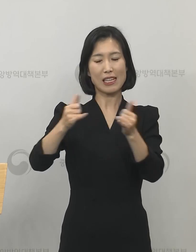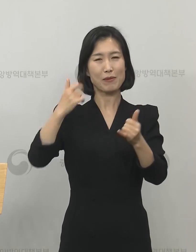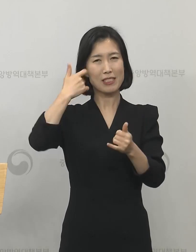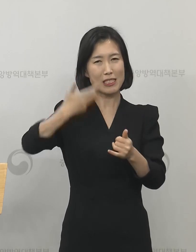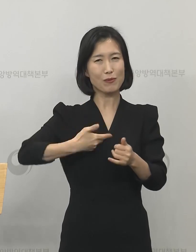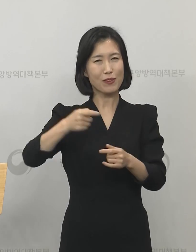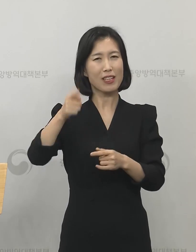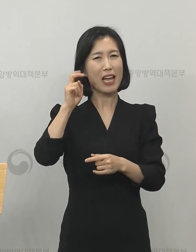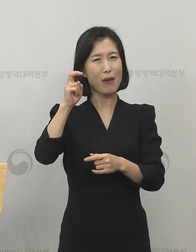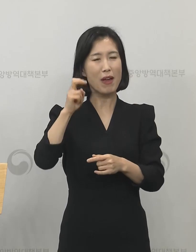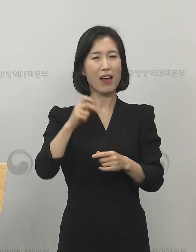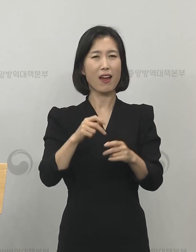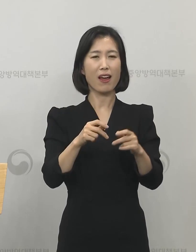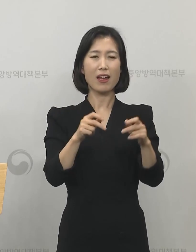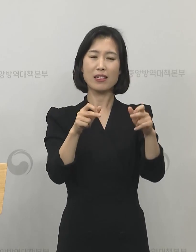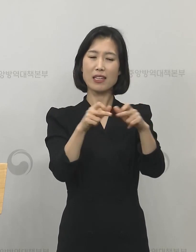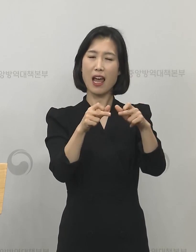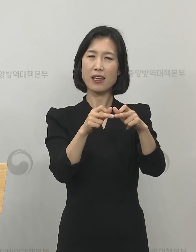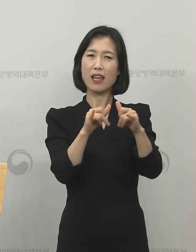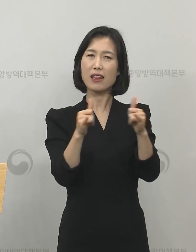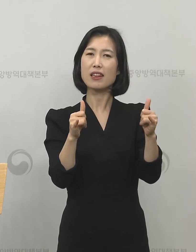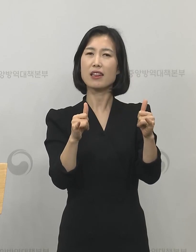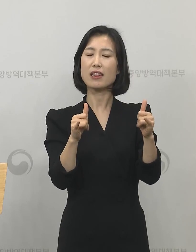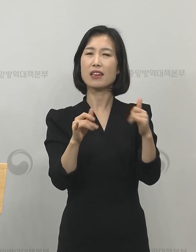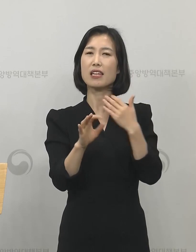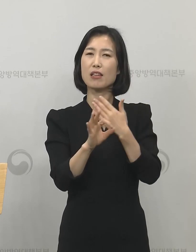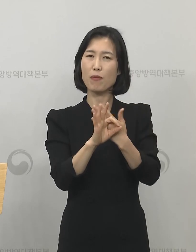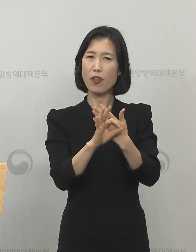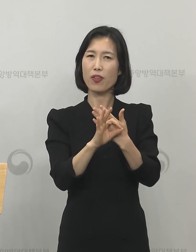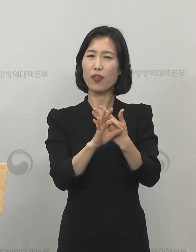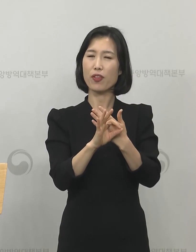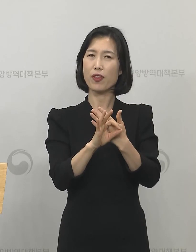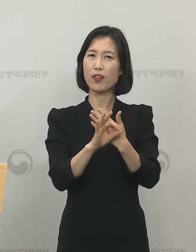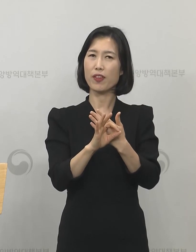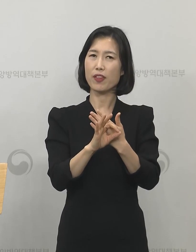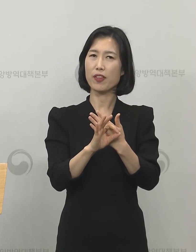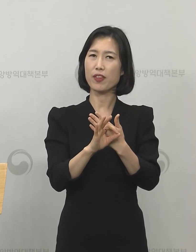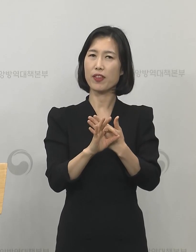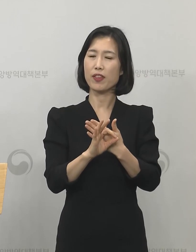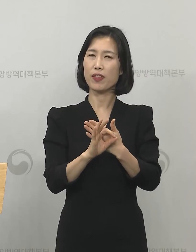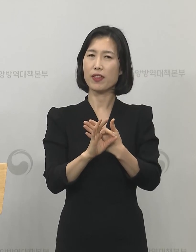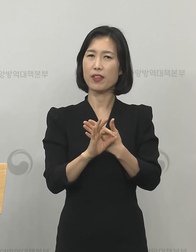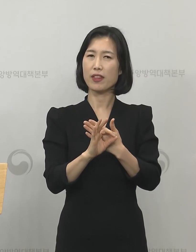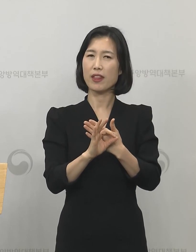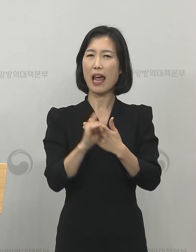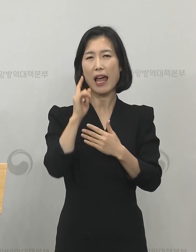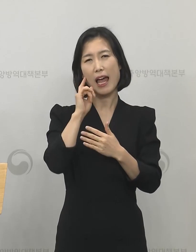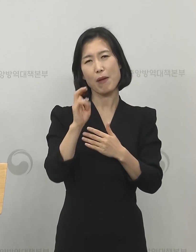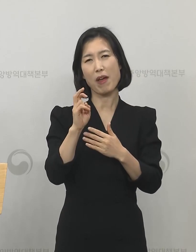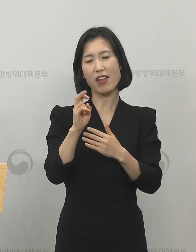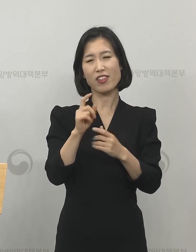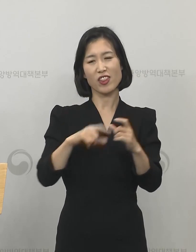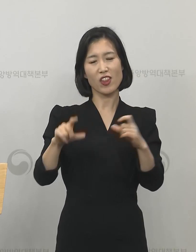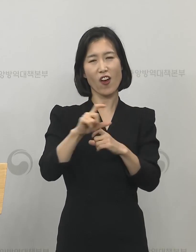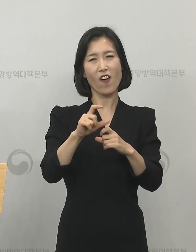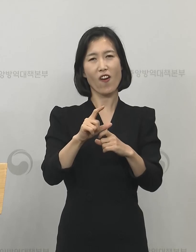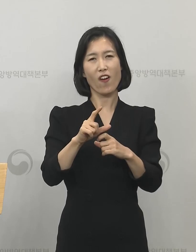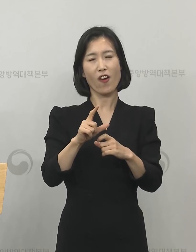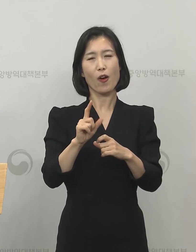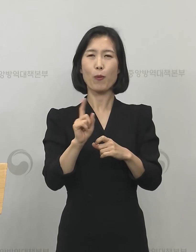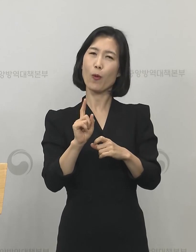장애인께서는 좀 더 안전하고